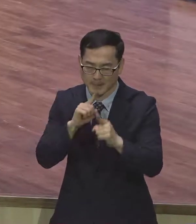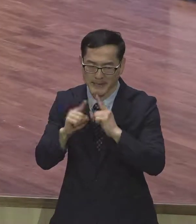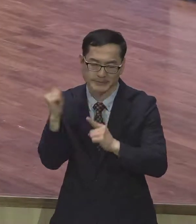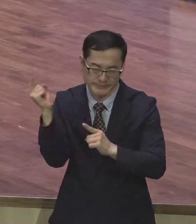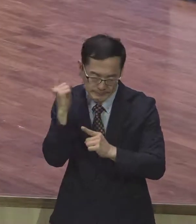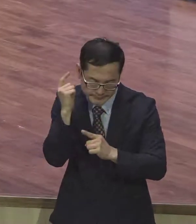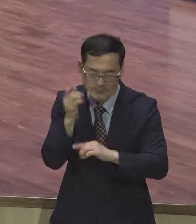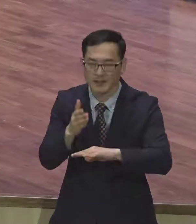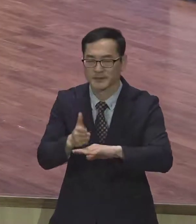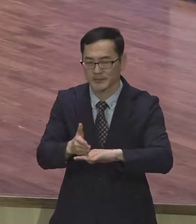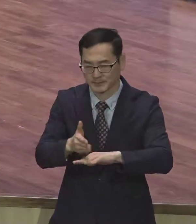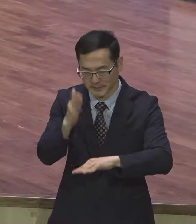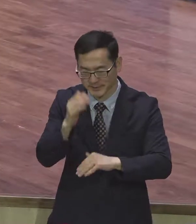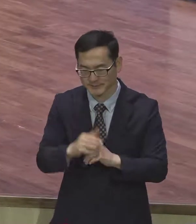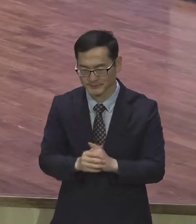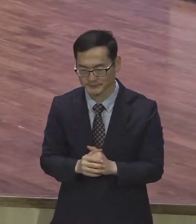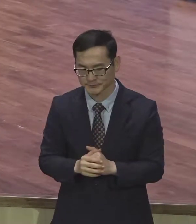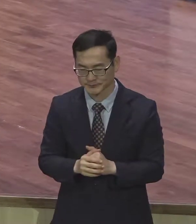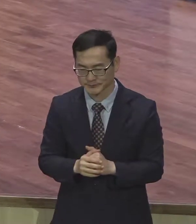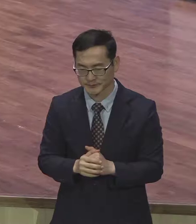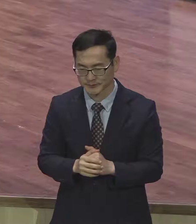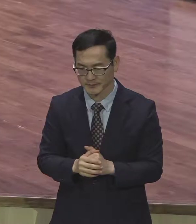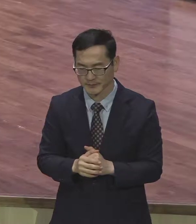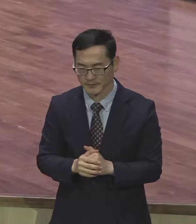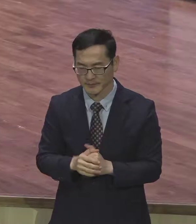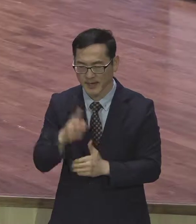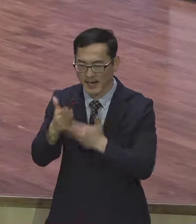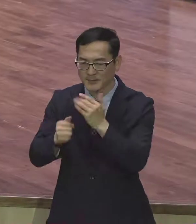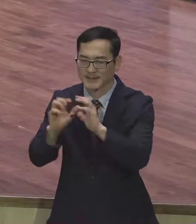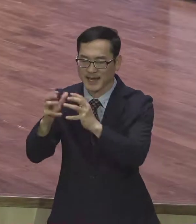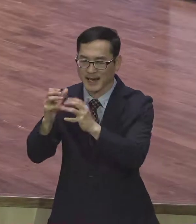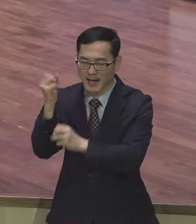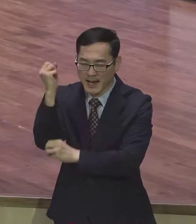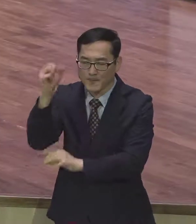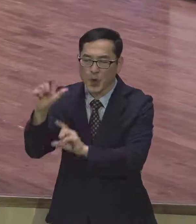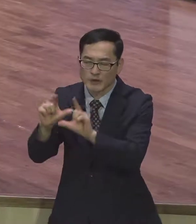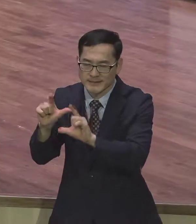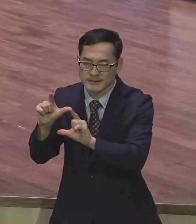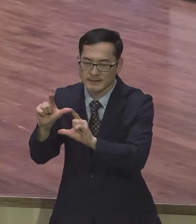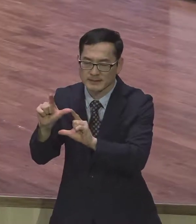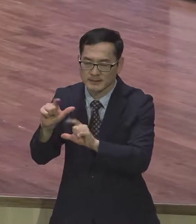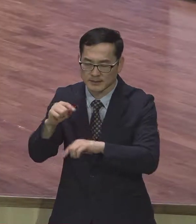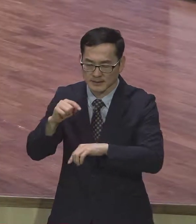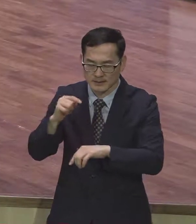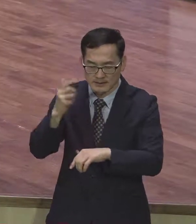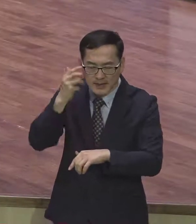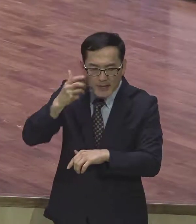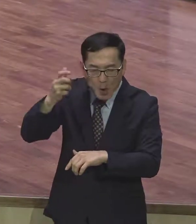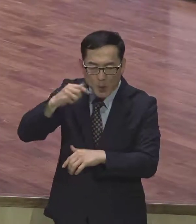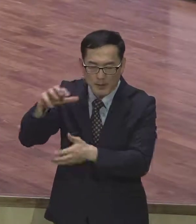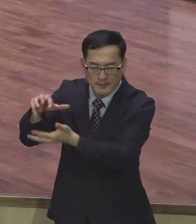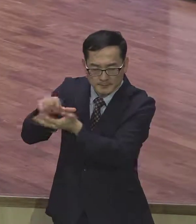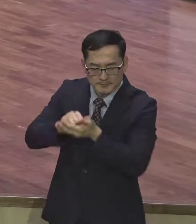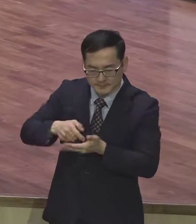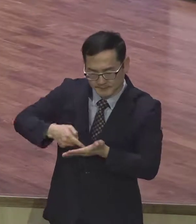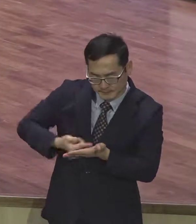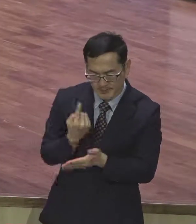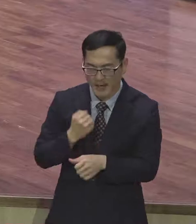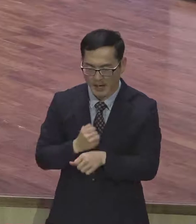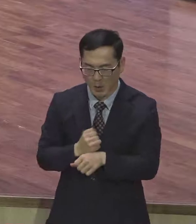참으로 하나님 나라의 본질이 늘 우리 영혼 속에 각인되어져서 참으로 서론 내리는 것 본론 잡고